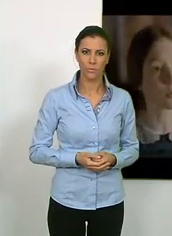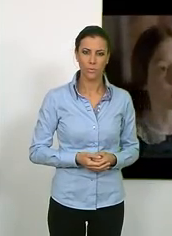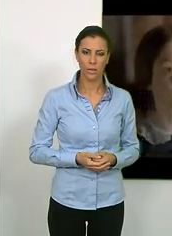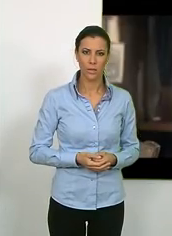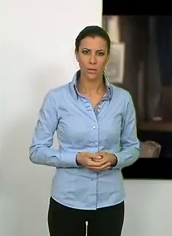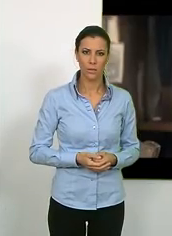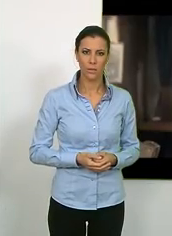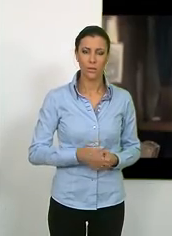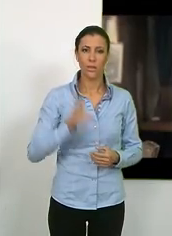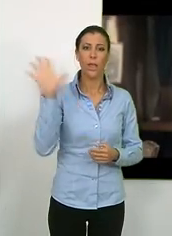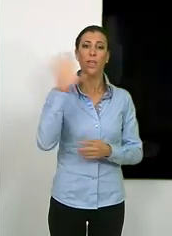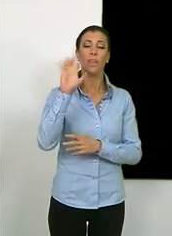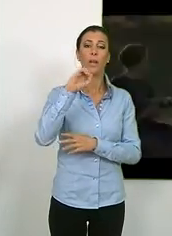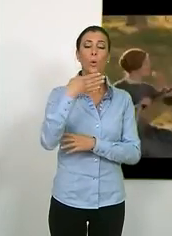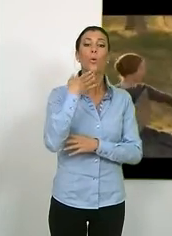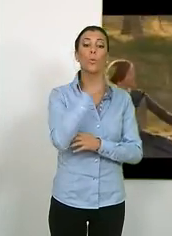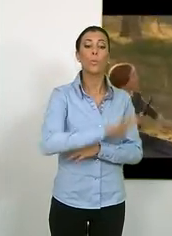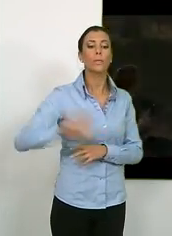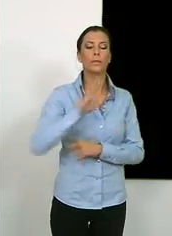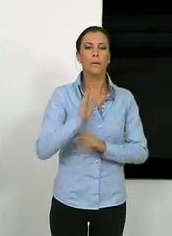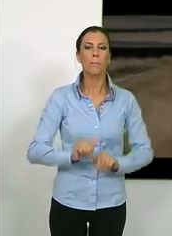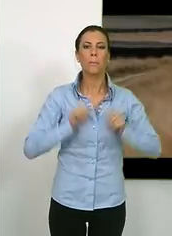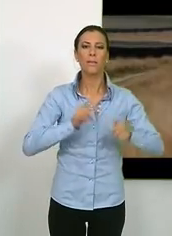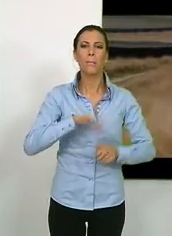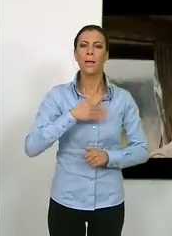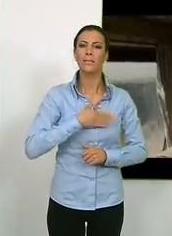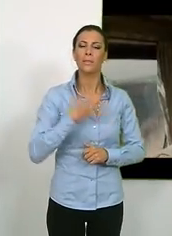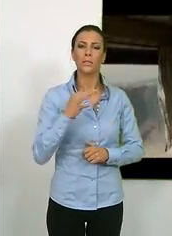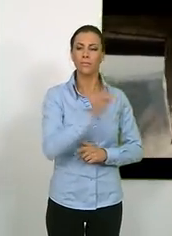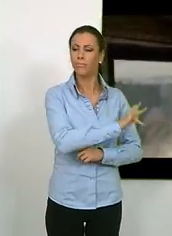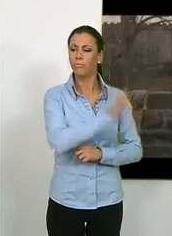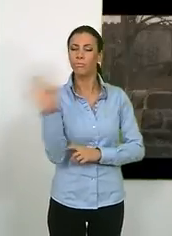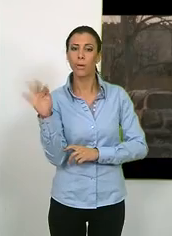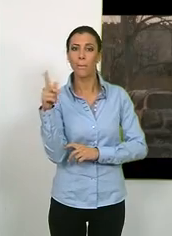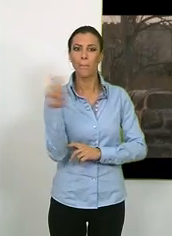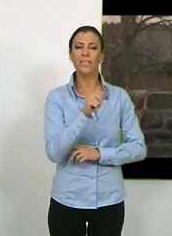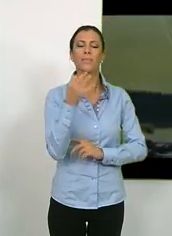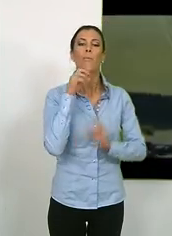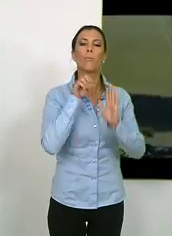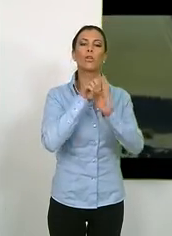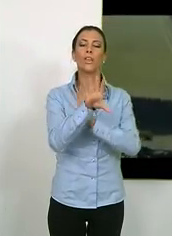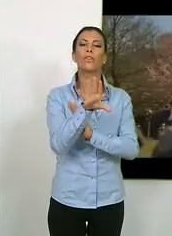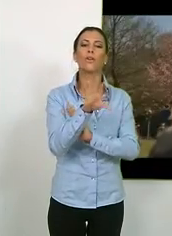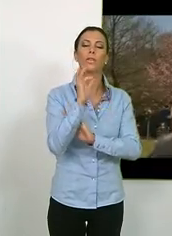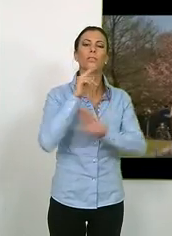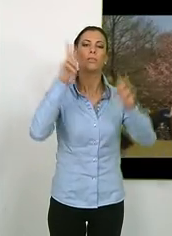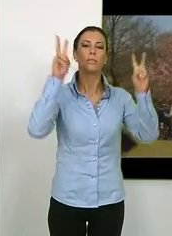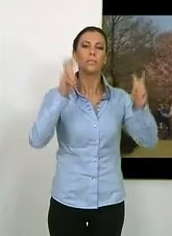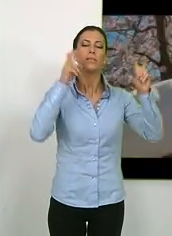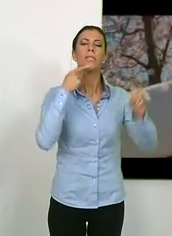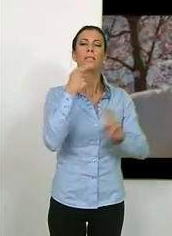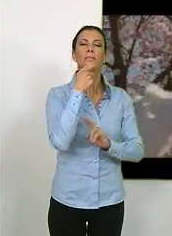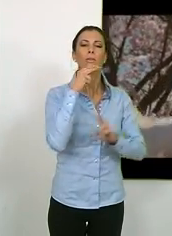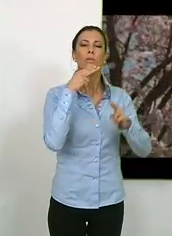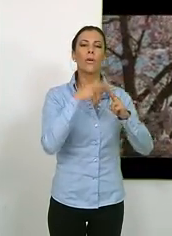El Cine Club Mediterráneo comienza mañana. El ciclo del mes con la proyección del drama británico